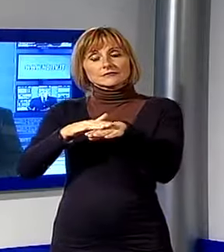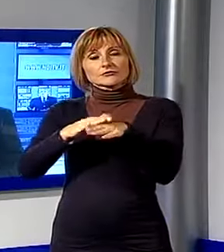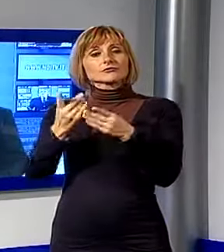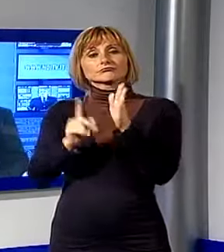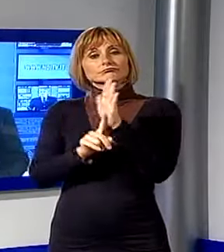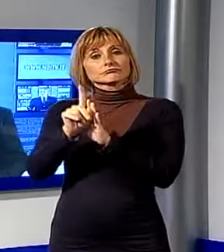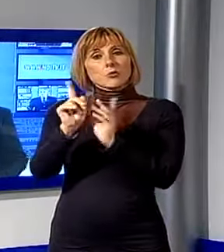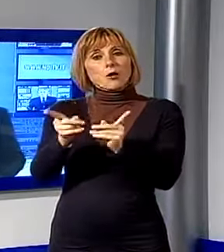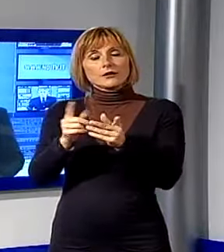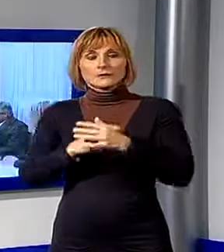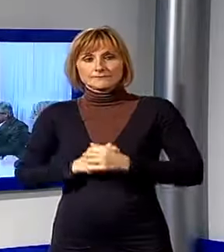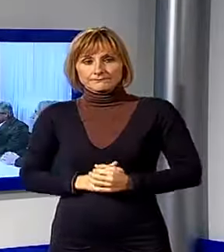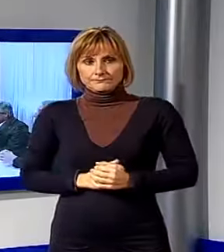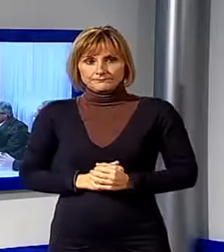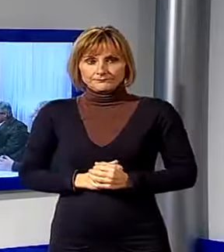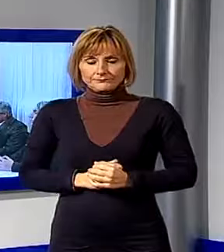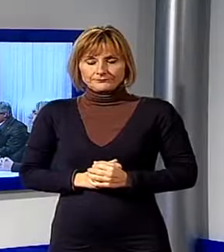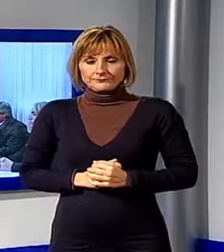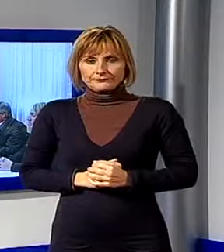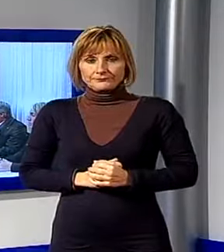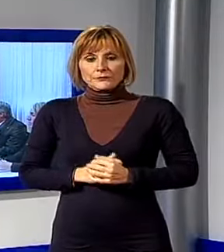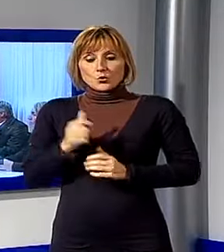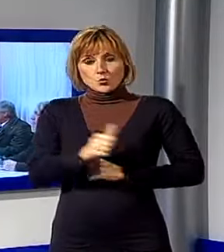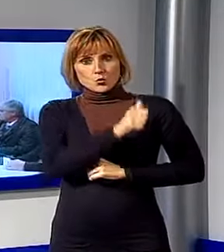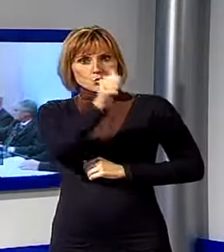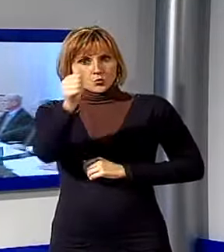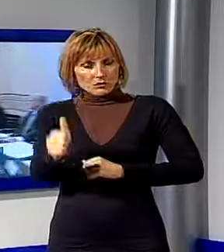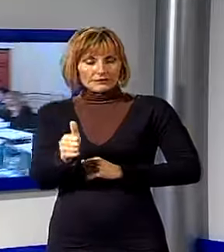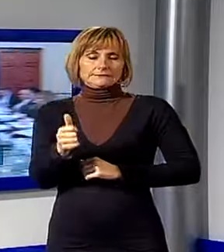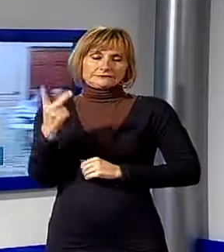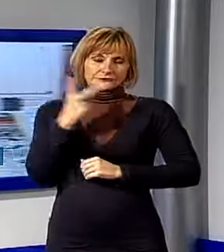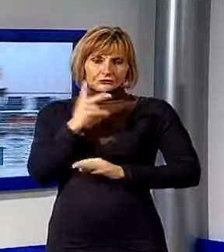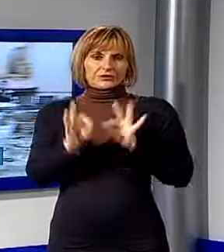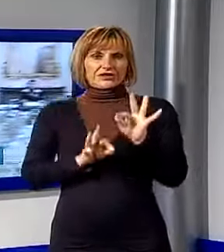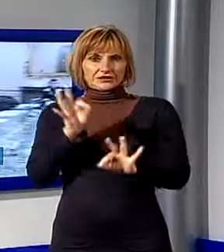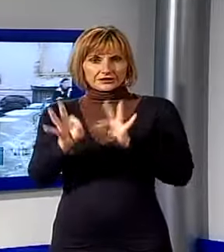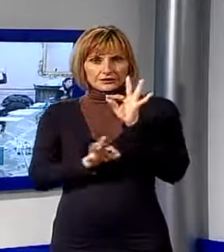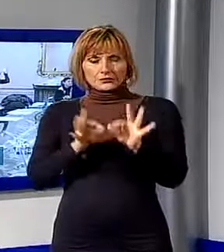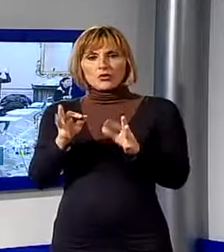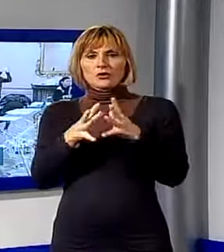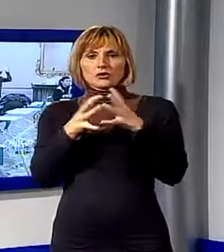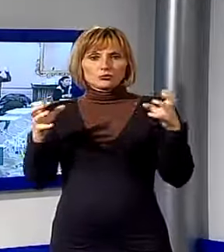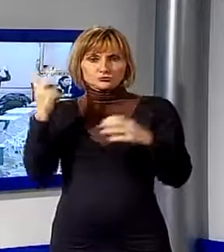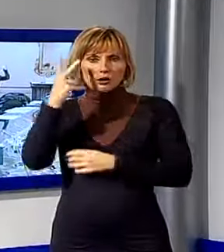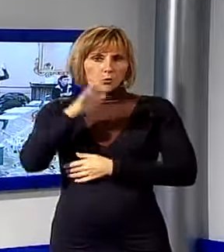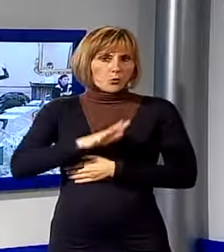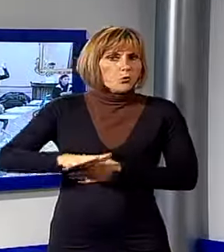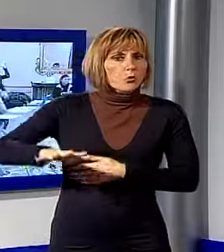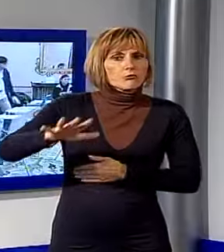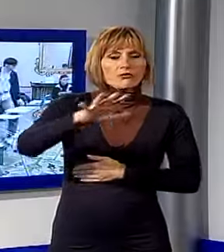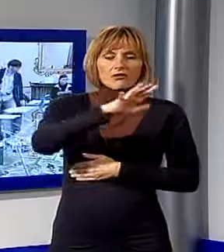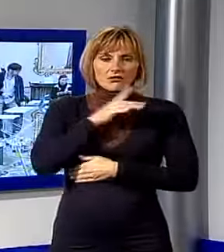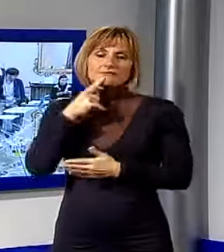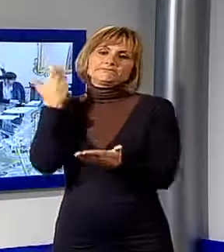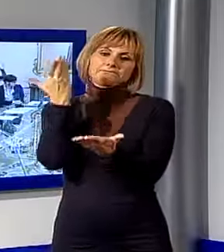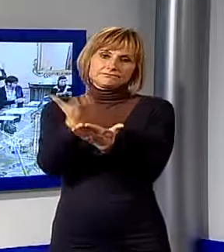cosa ne è emerso. È stato un anno decisamente critico per l'industria lucchese e lo confermano i dati presentati